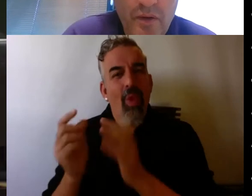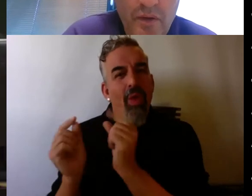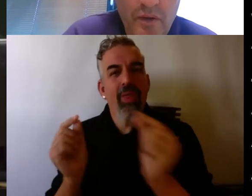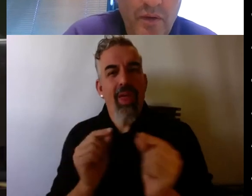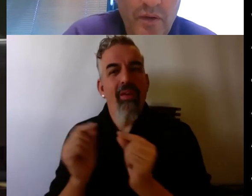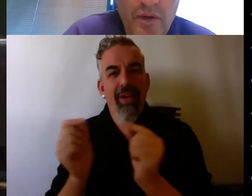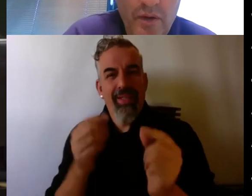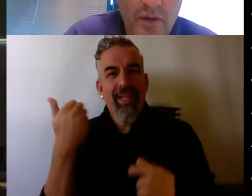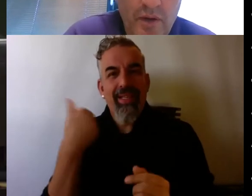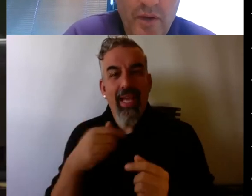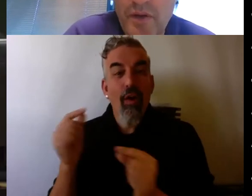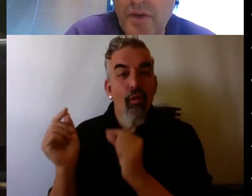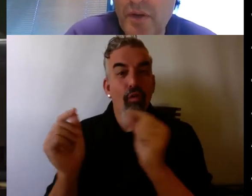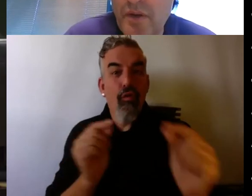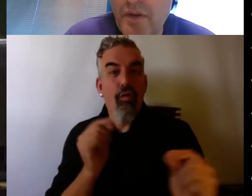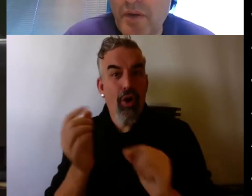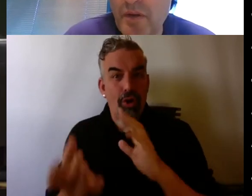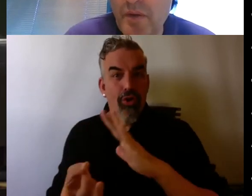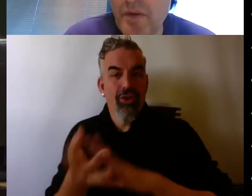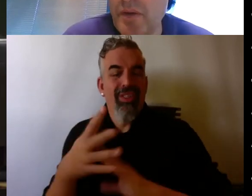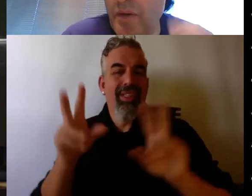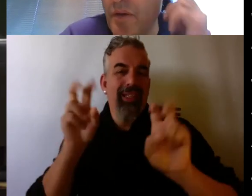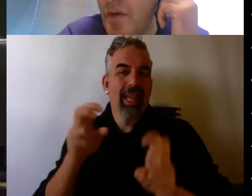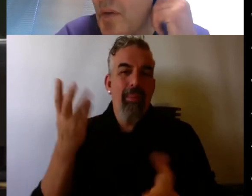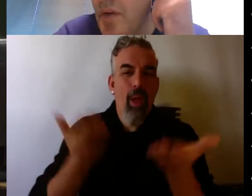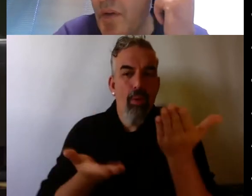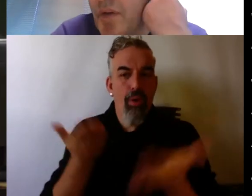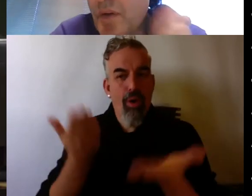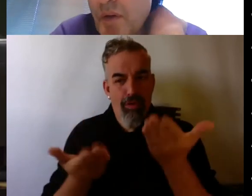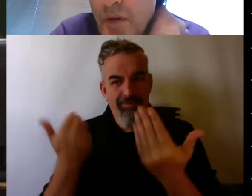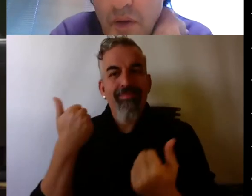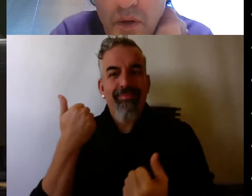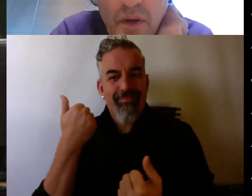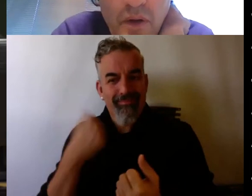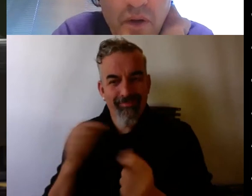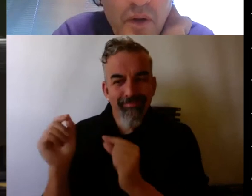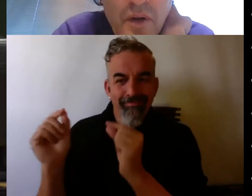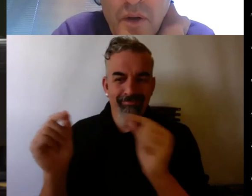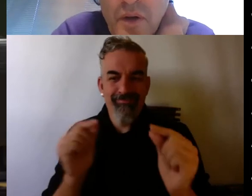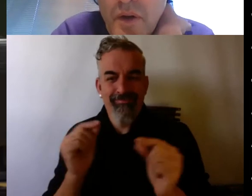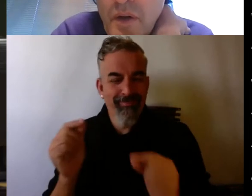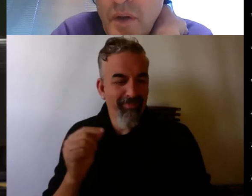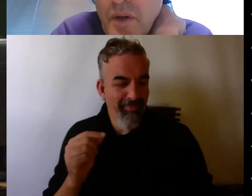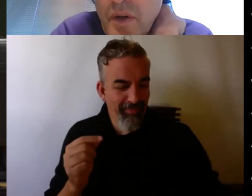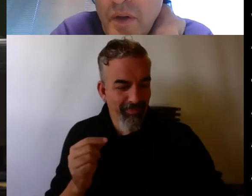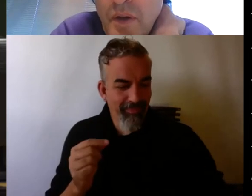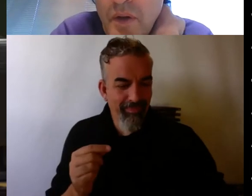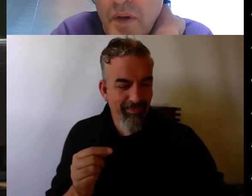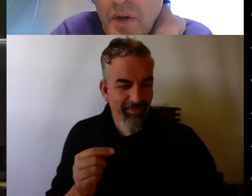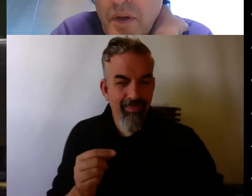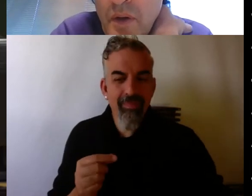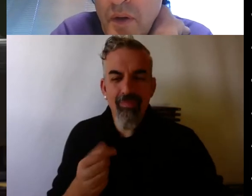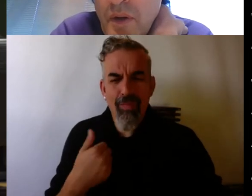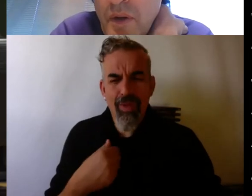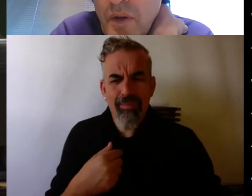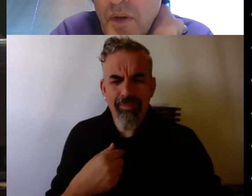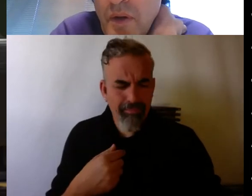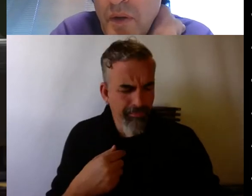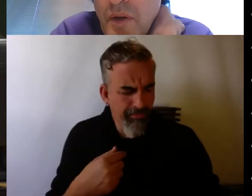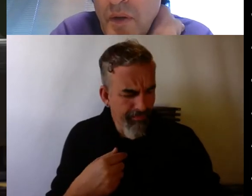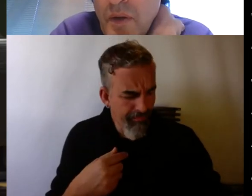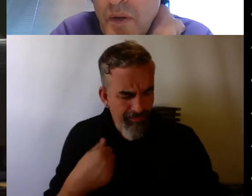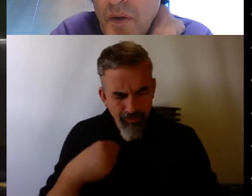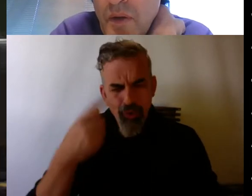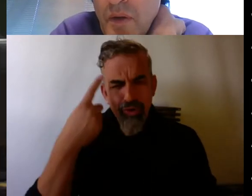distintos foros, y sabía ya que con ellos podía contar, y